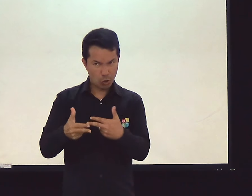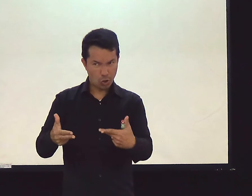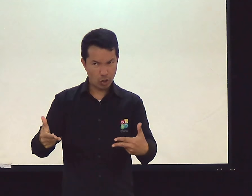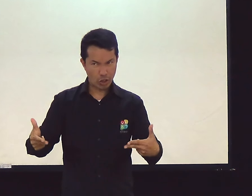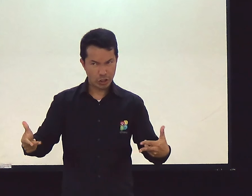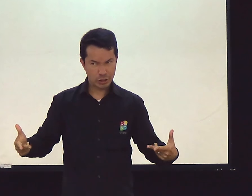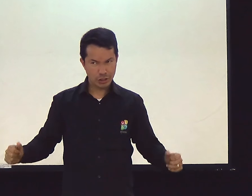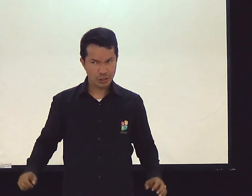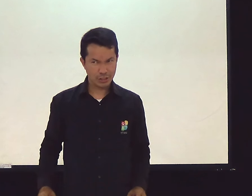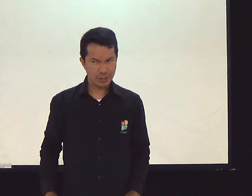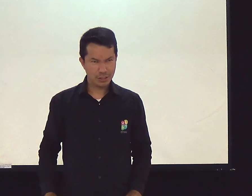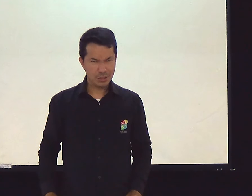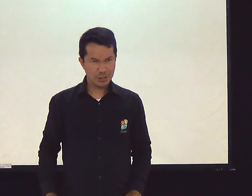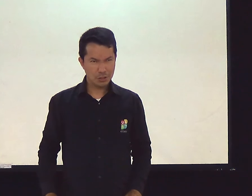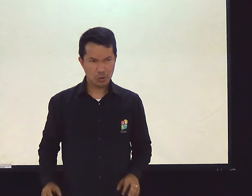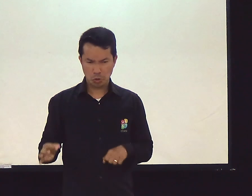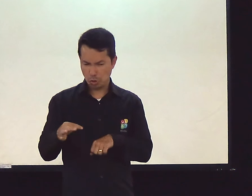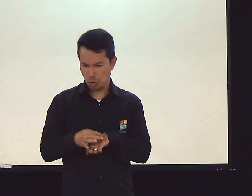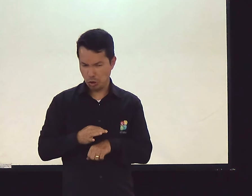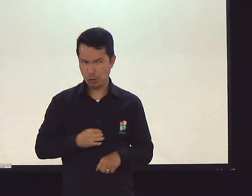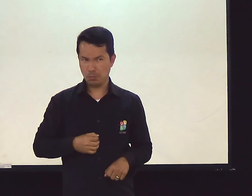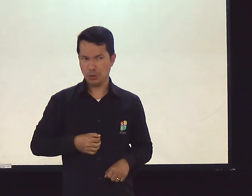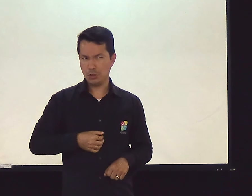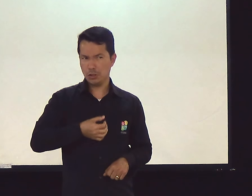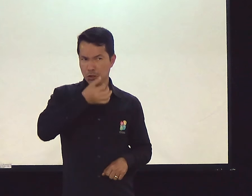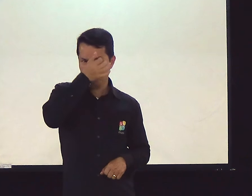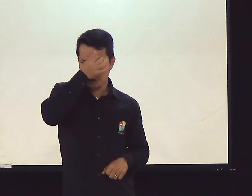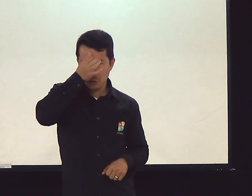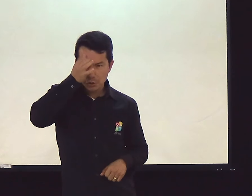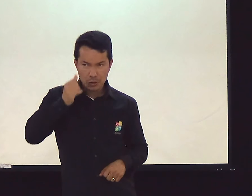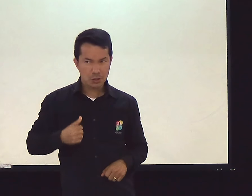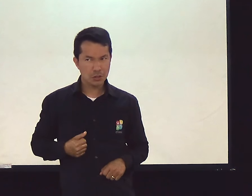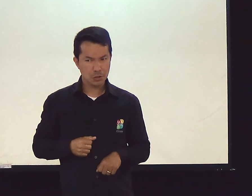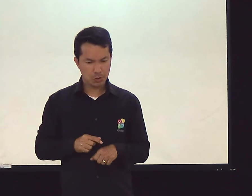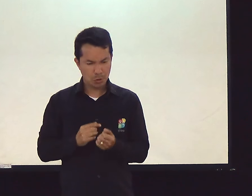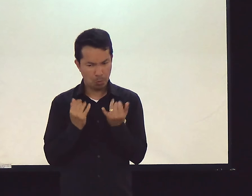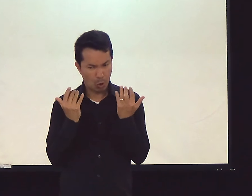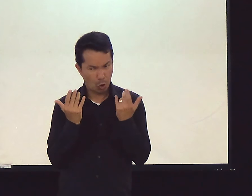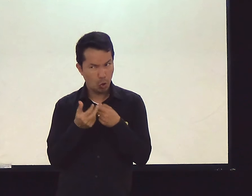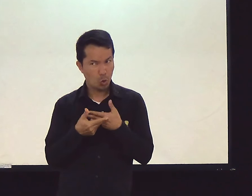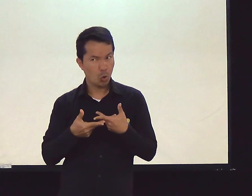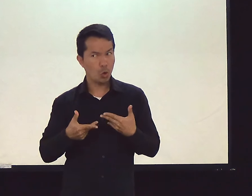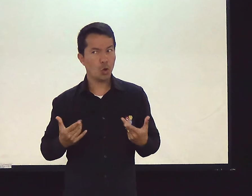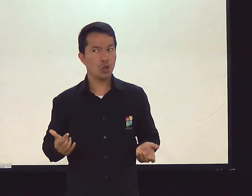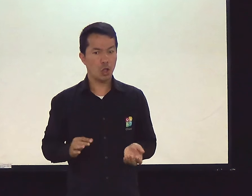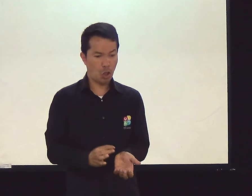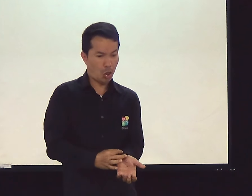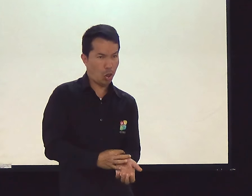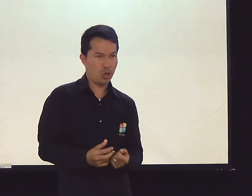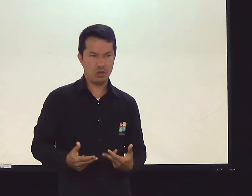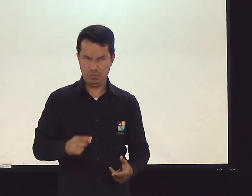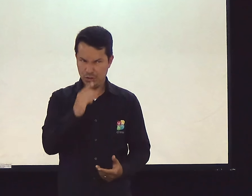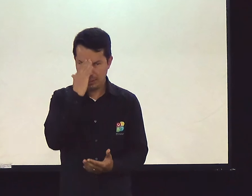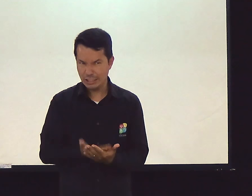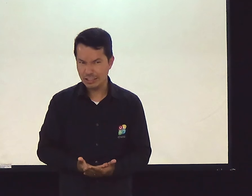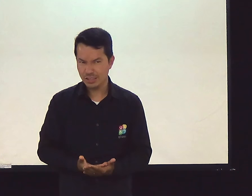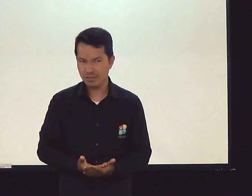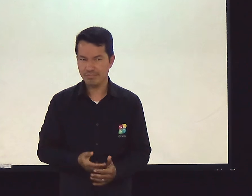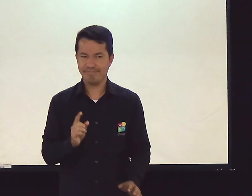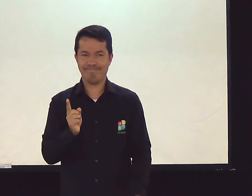acredita nessas coisas? Você acredita no chip? Você acredita... Não sei. Você acredita?